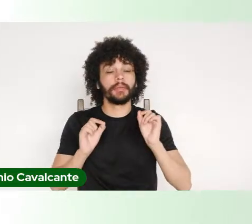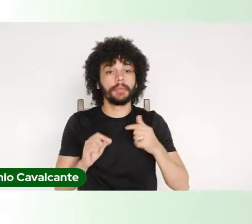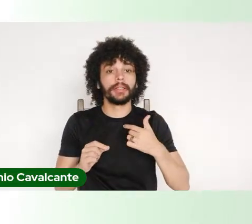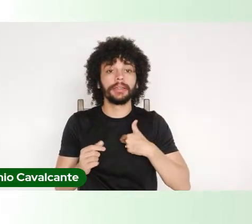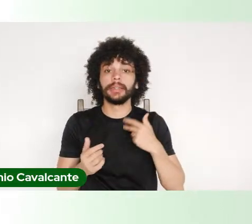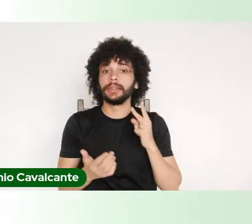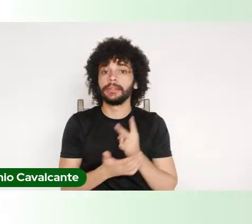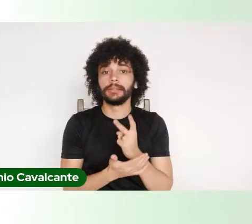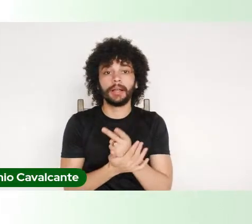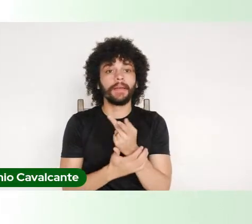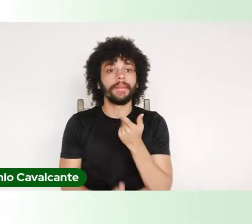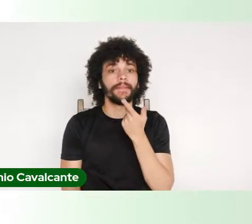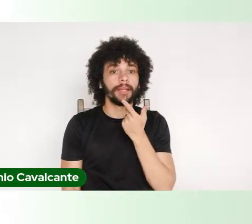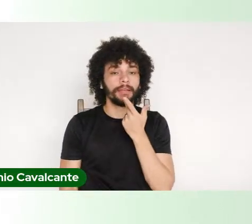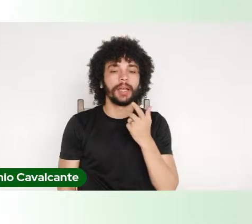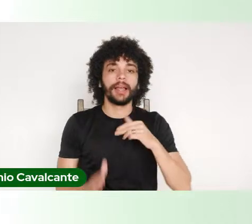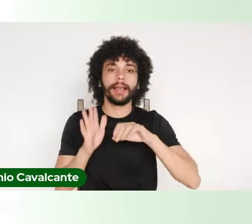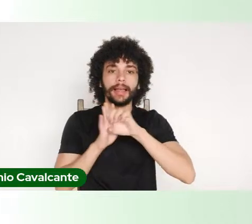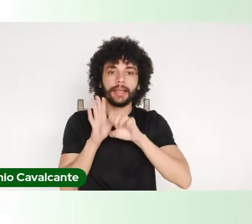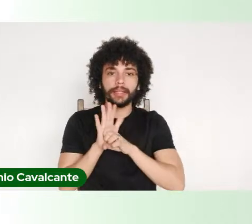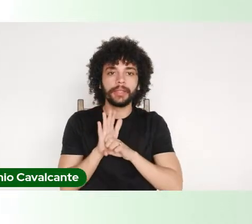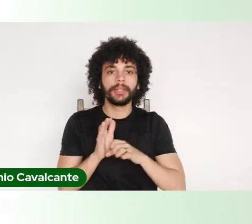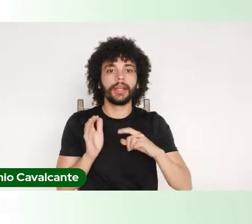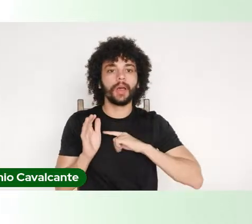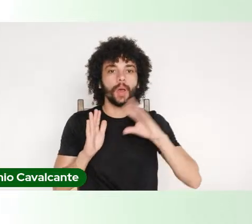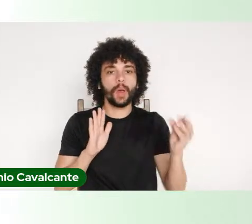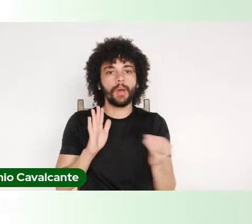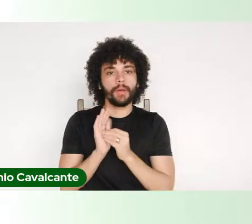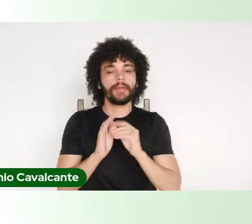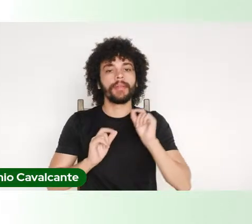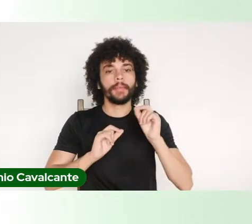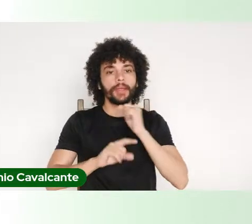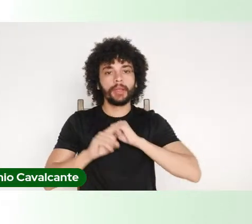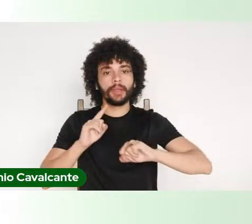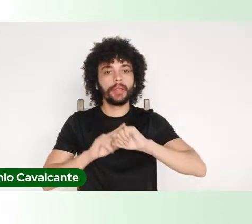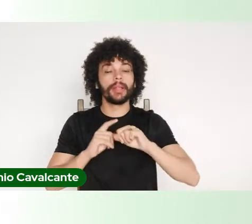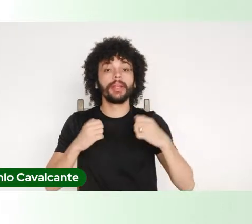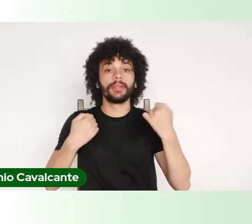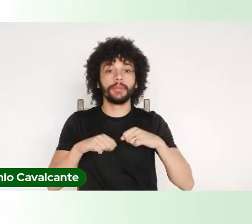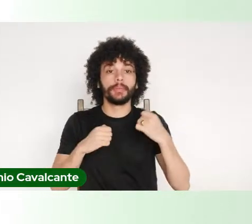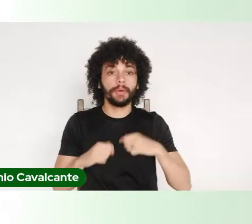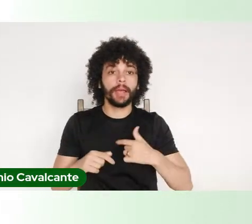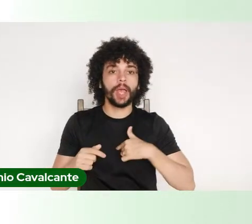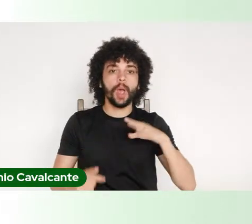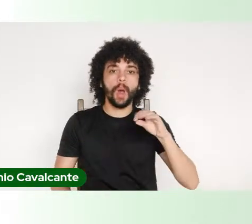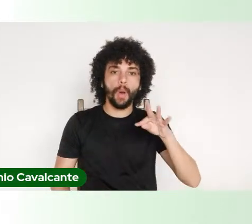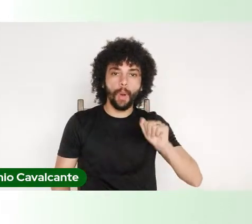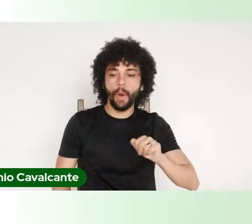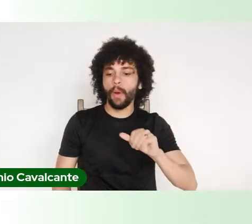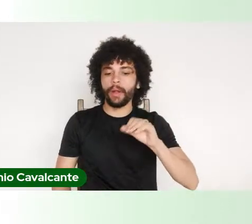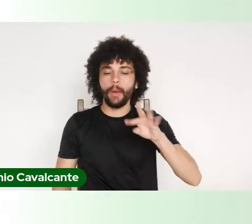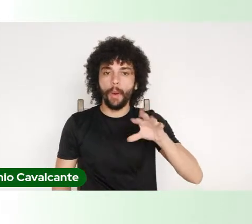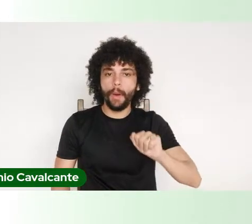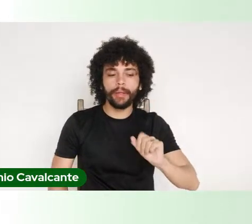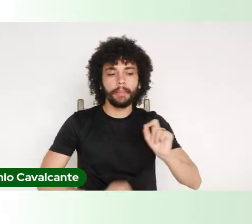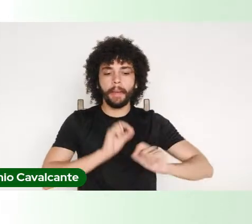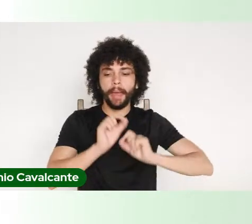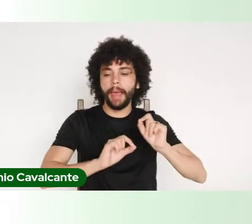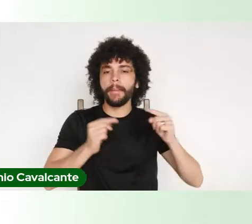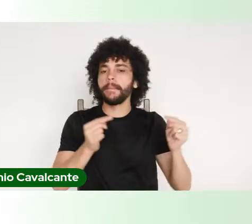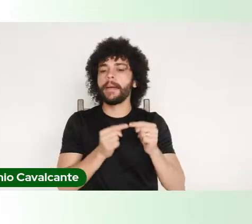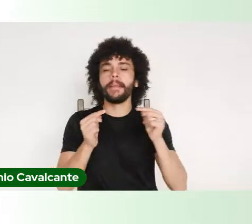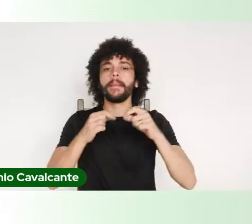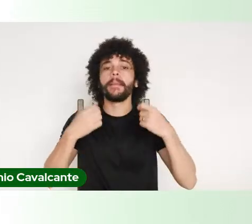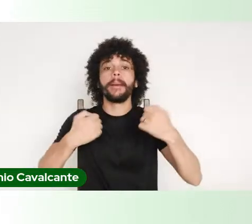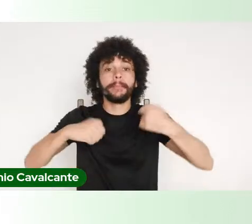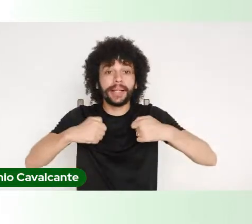seu edital, ter um debate na sociedade por que cota para isso, por que cota para aquilo, por que há